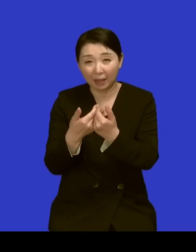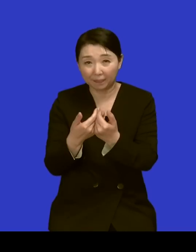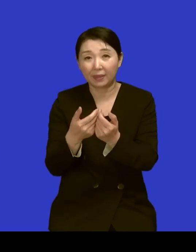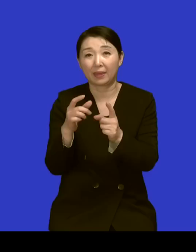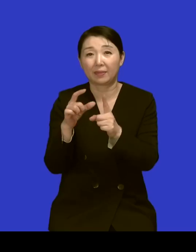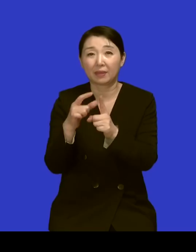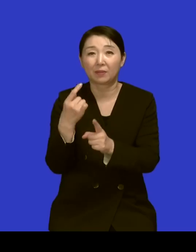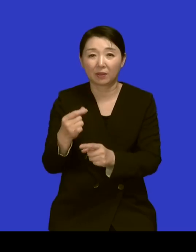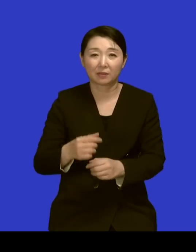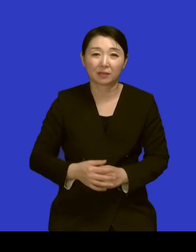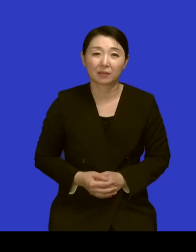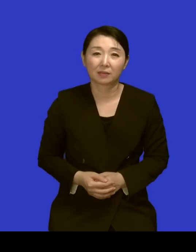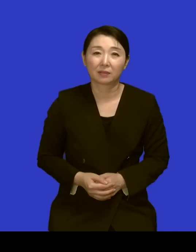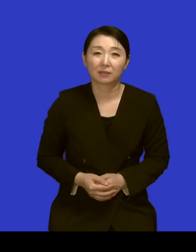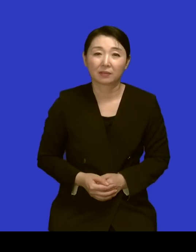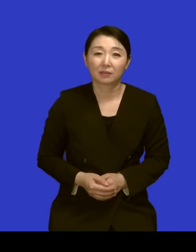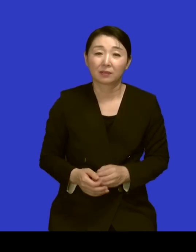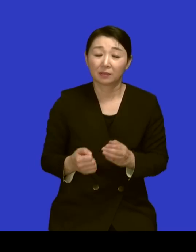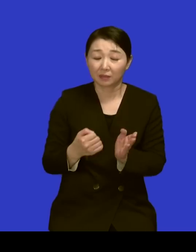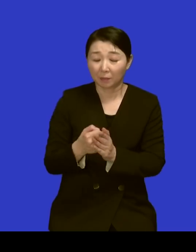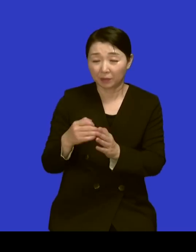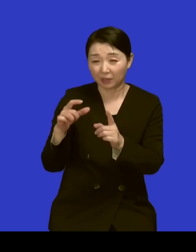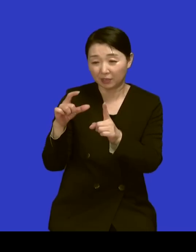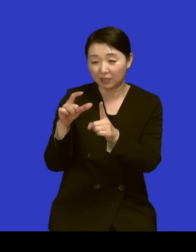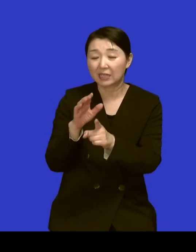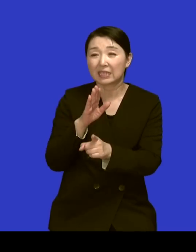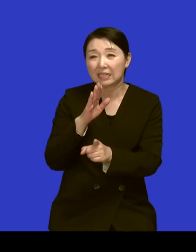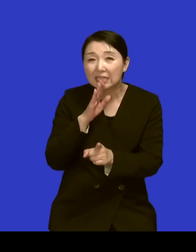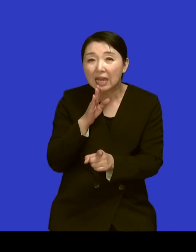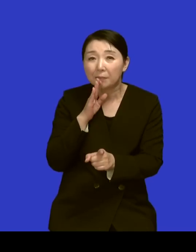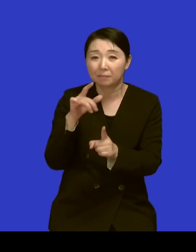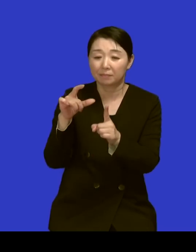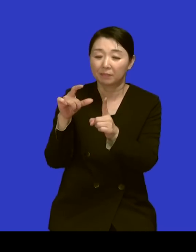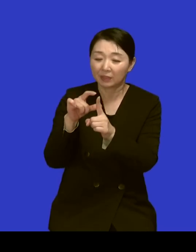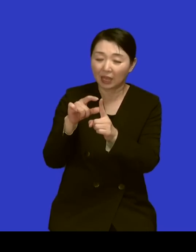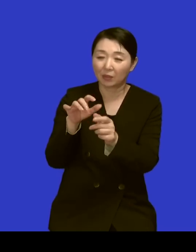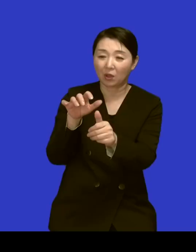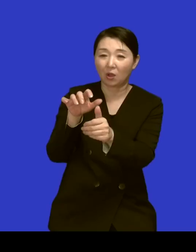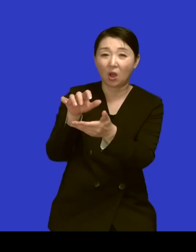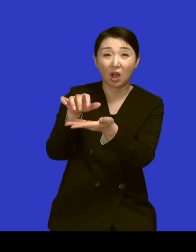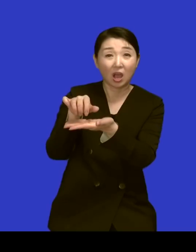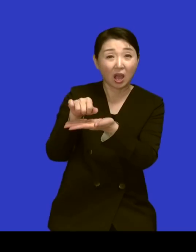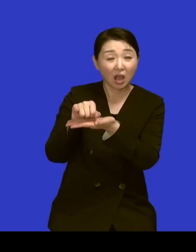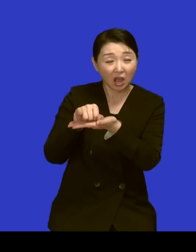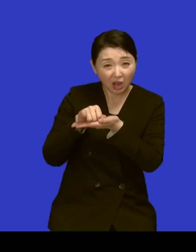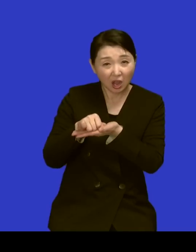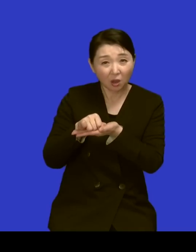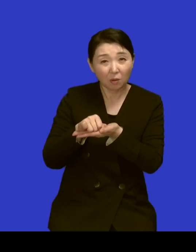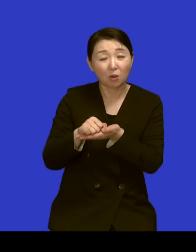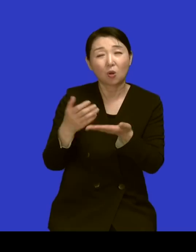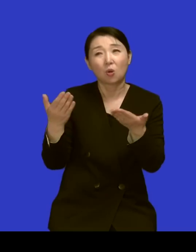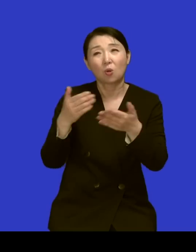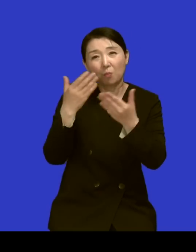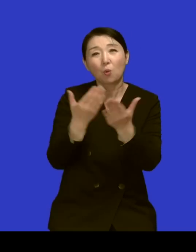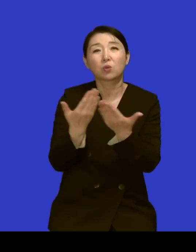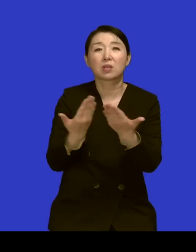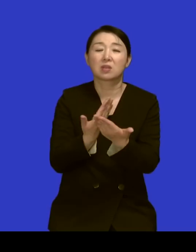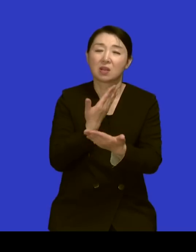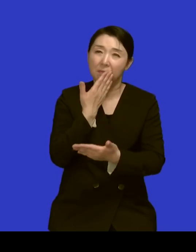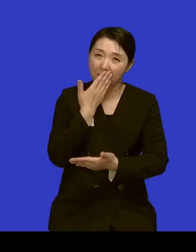단어를 가지고 모든 일을 해내셨으니까 네 얼만큼 치열하셨을지 네 그런가